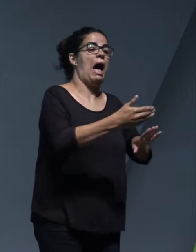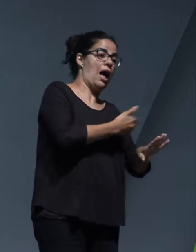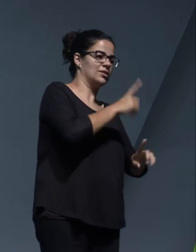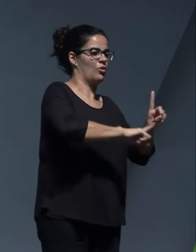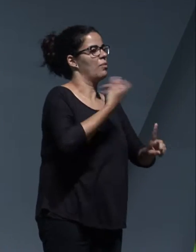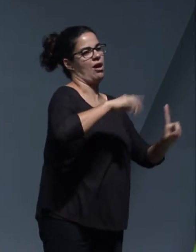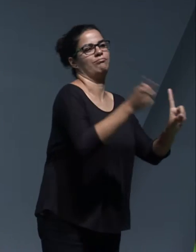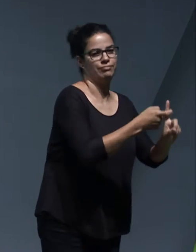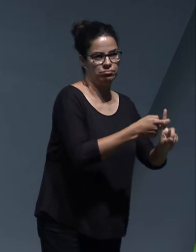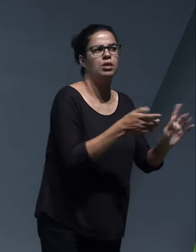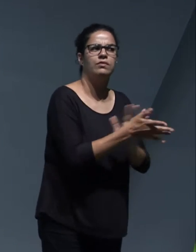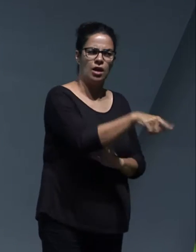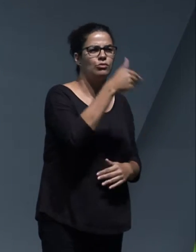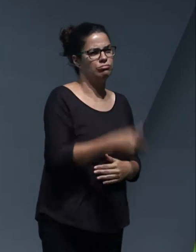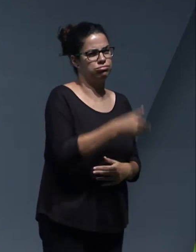es digno de mención.